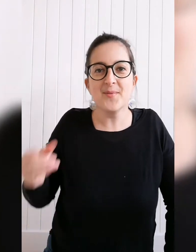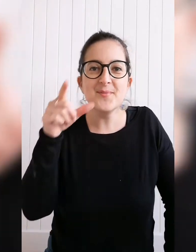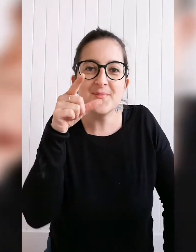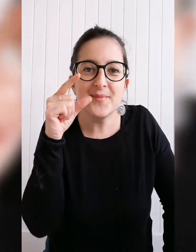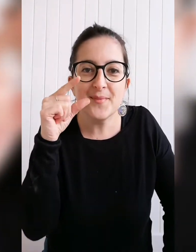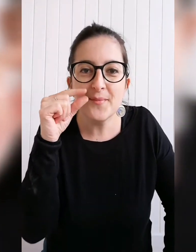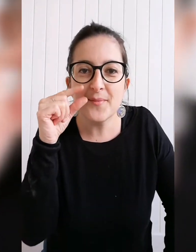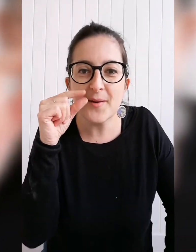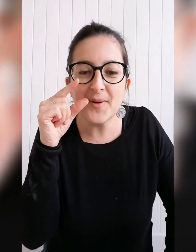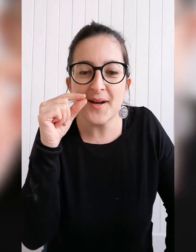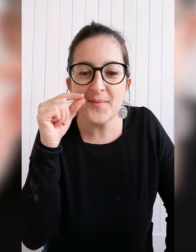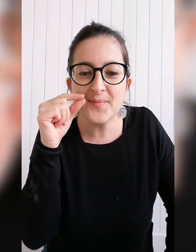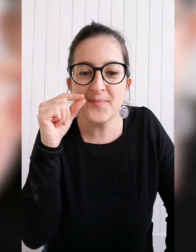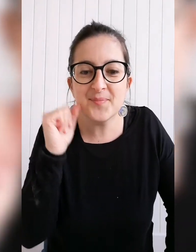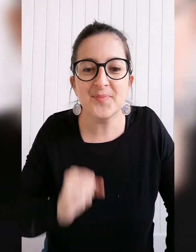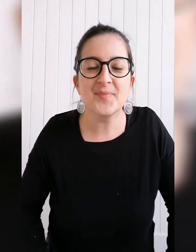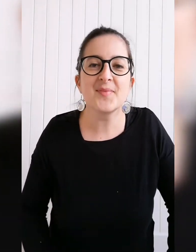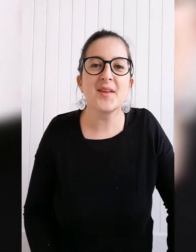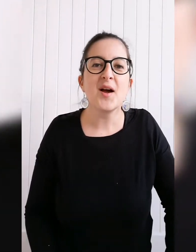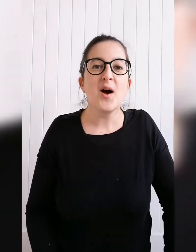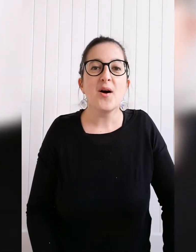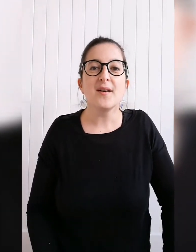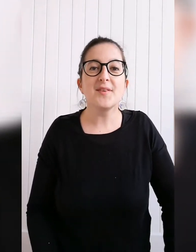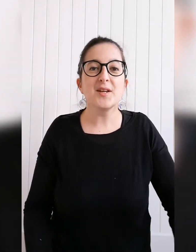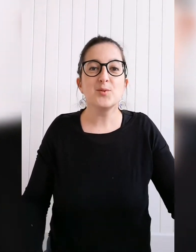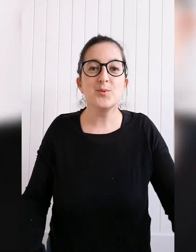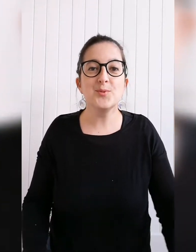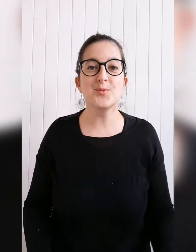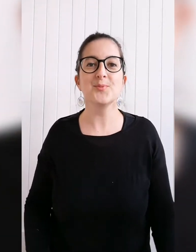papa on va faire nounou